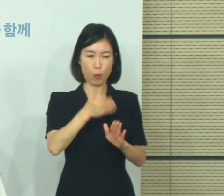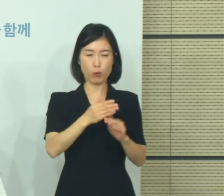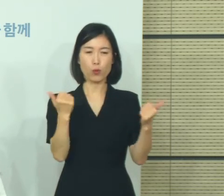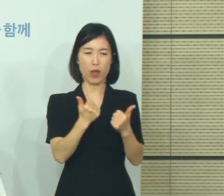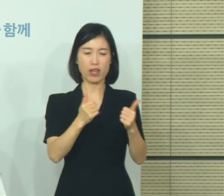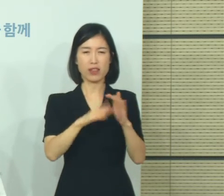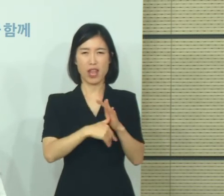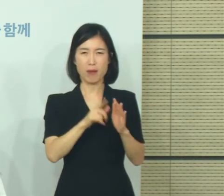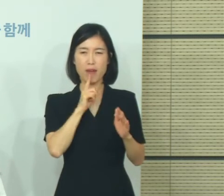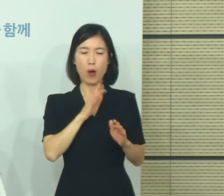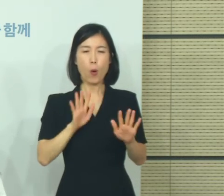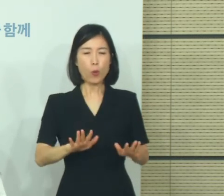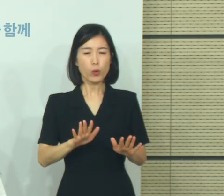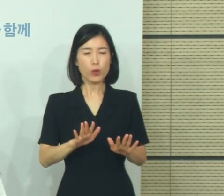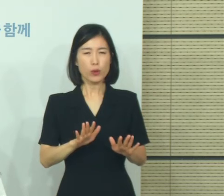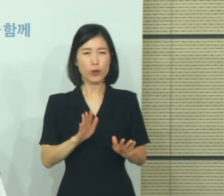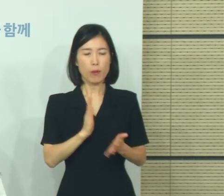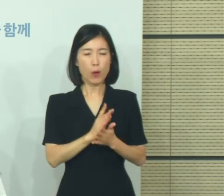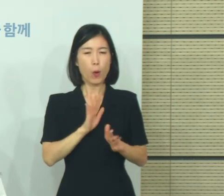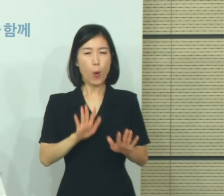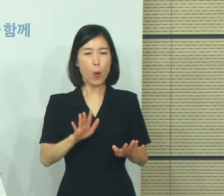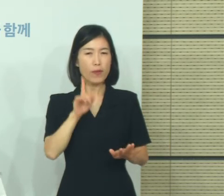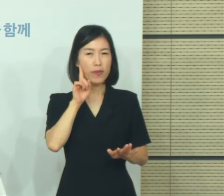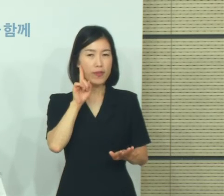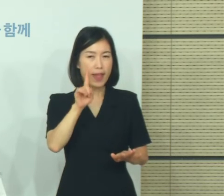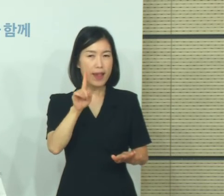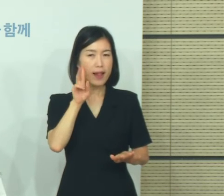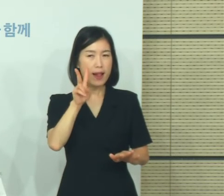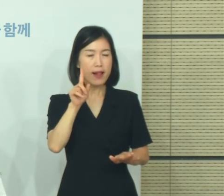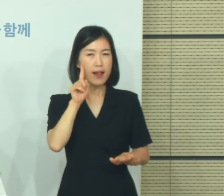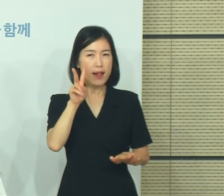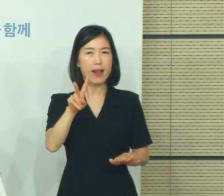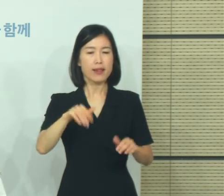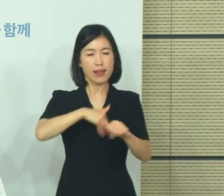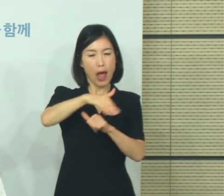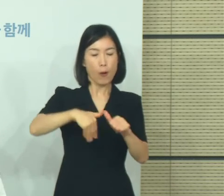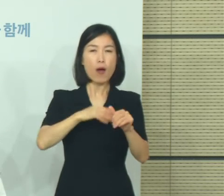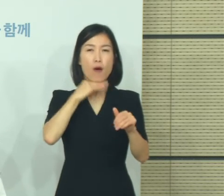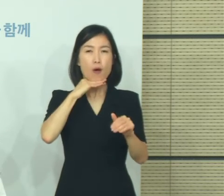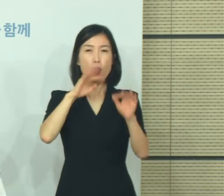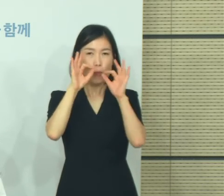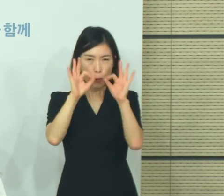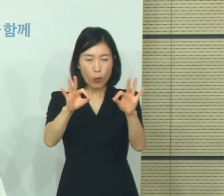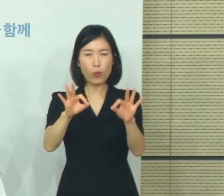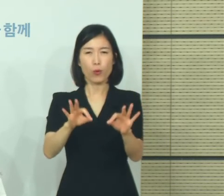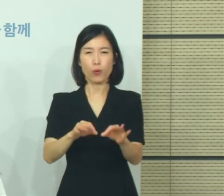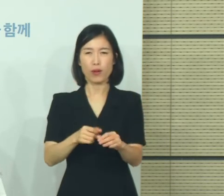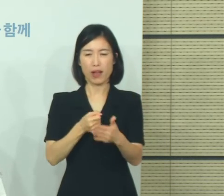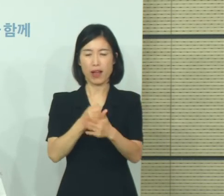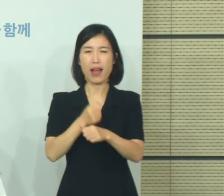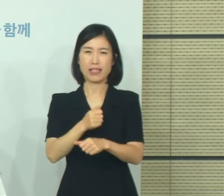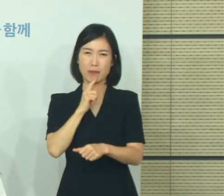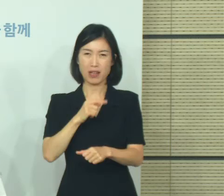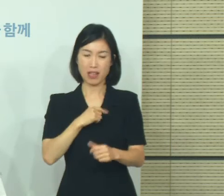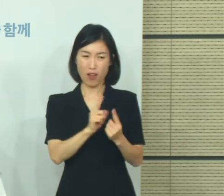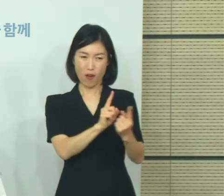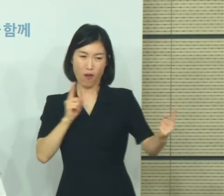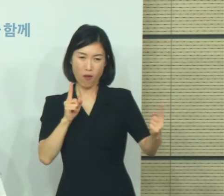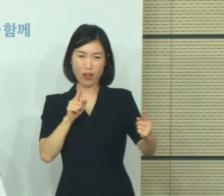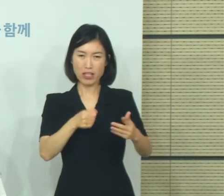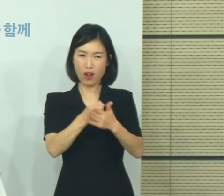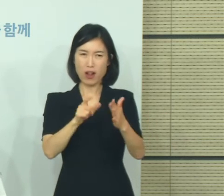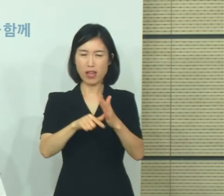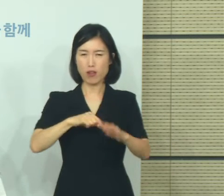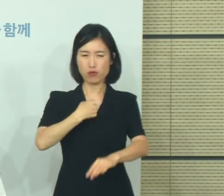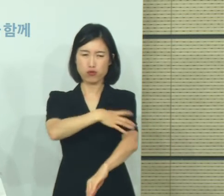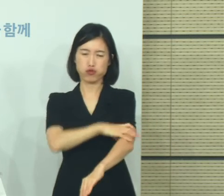하루 이틀 정도 조금 더 추위를 지켜보고 또 저희가 그리두기 조정을 할 때는 전문가 의견 이런 부분들을